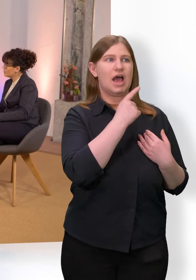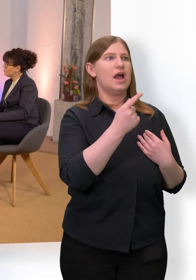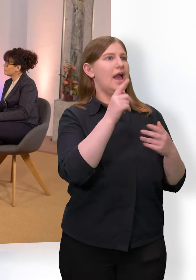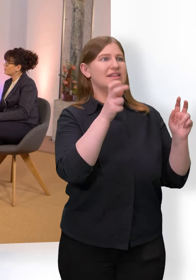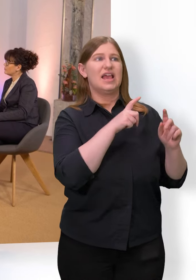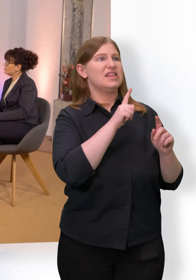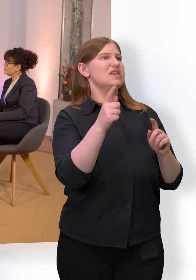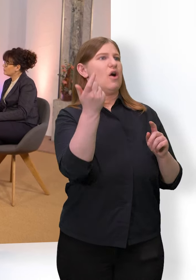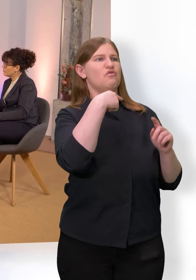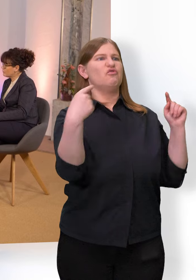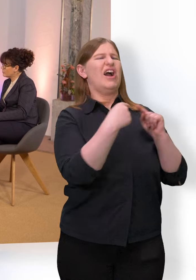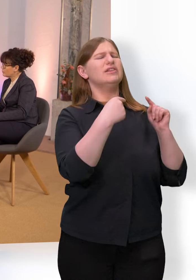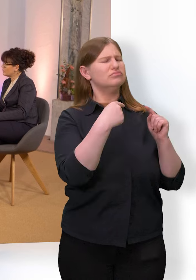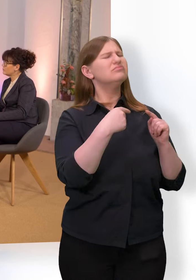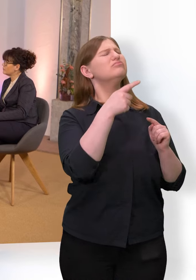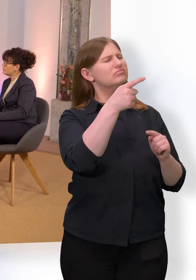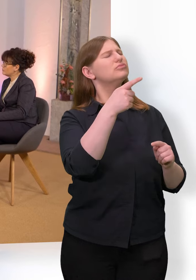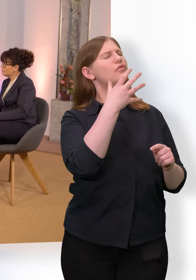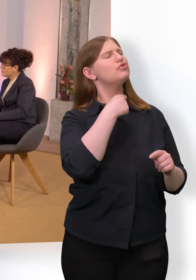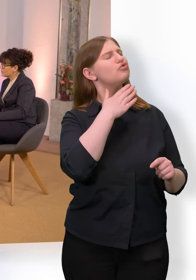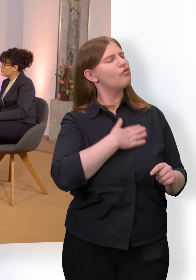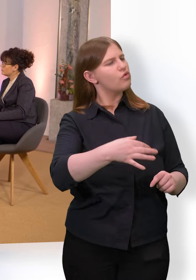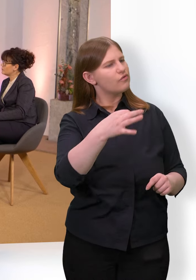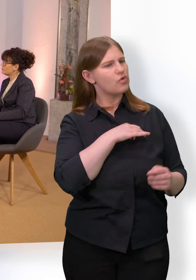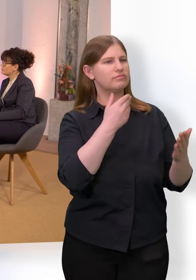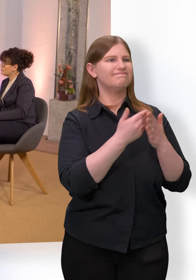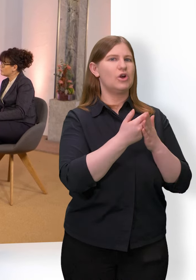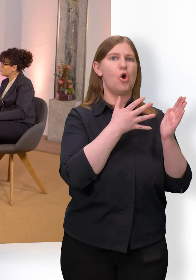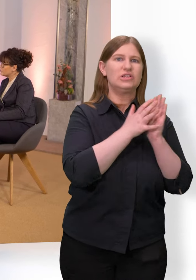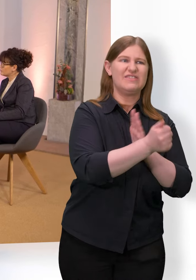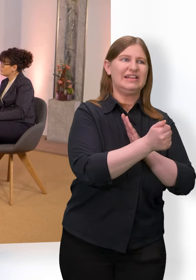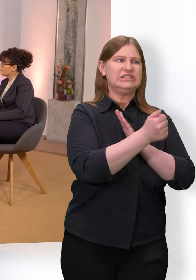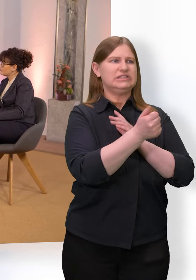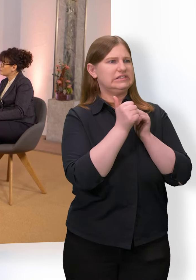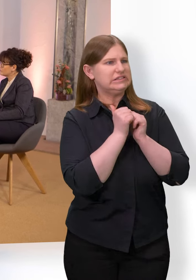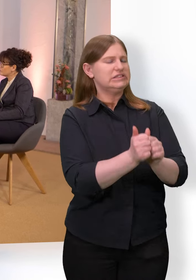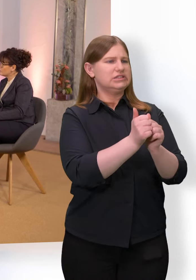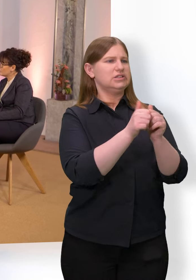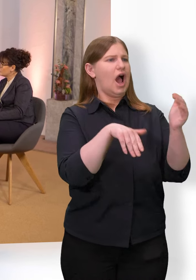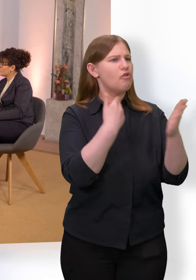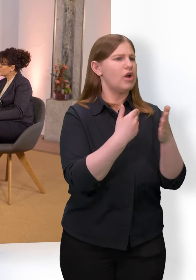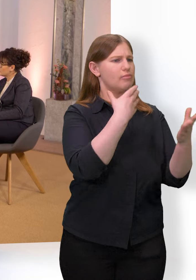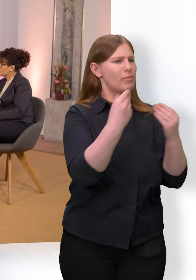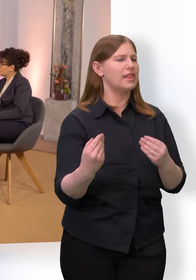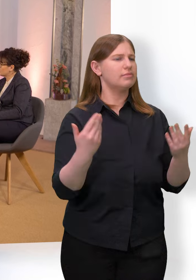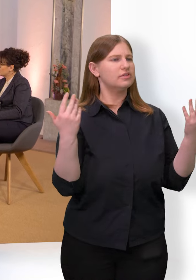meinen es gut mit mir. Die sind deswegen so konsequent und so hinterher auch mit Dingen, dass Dinge bearbeitet werden,